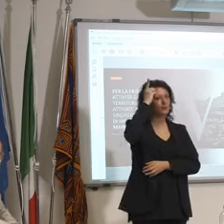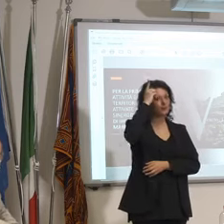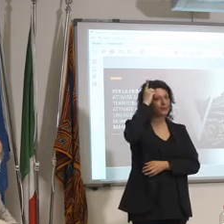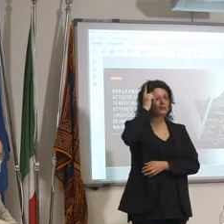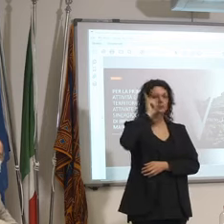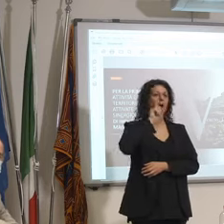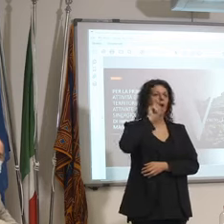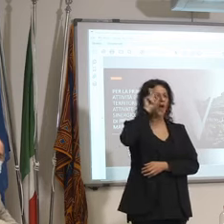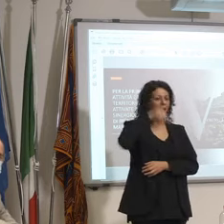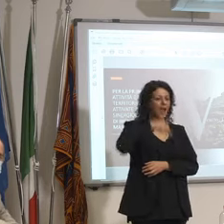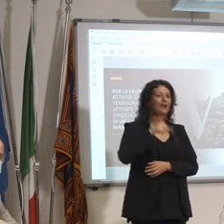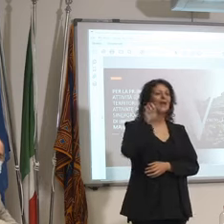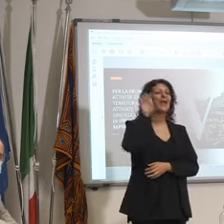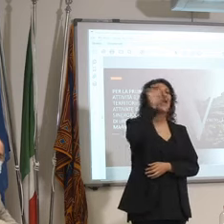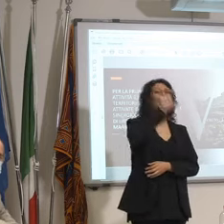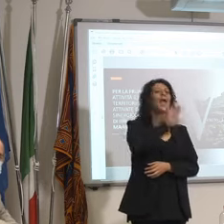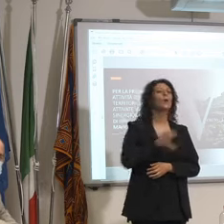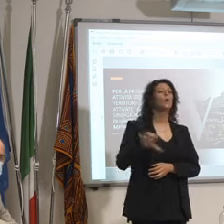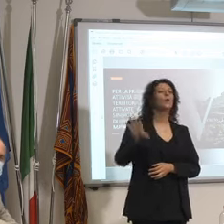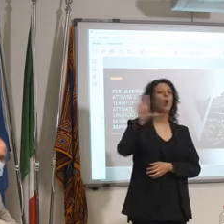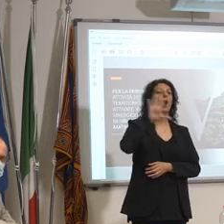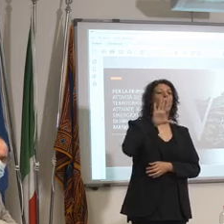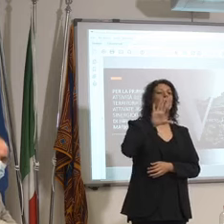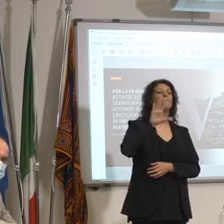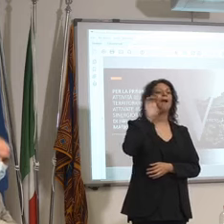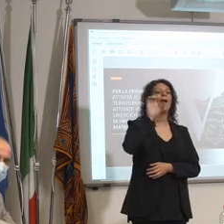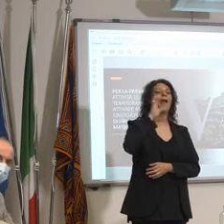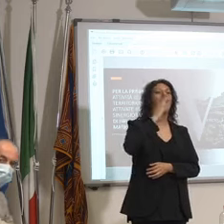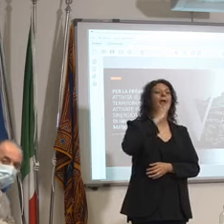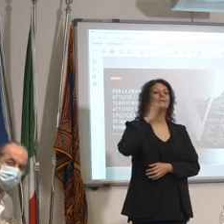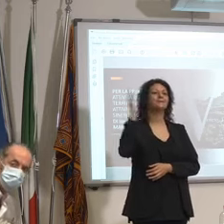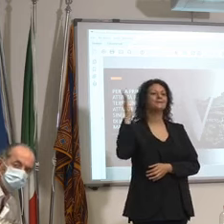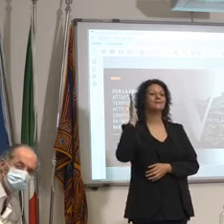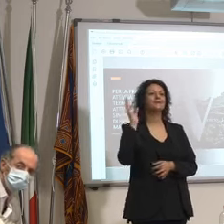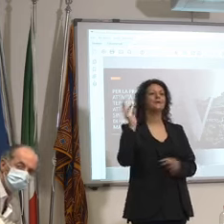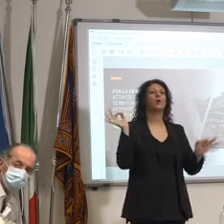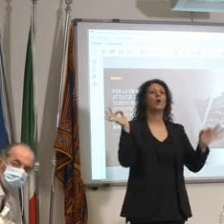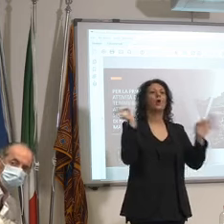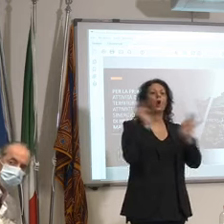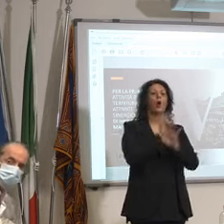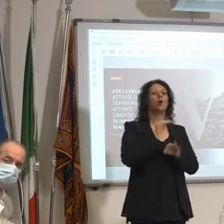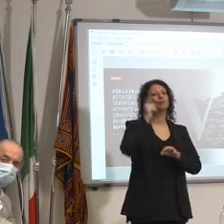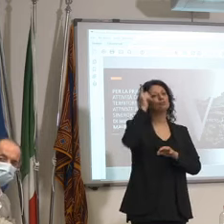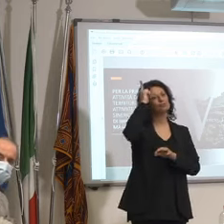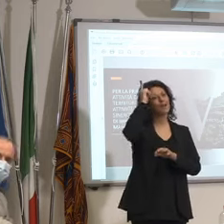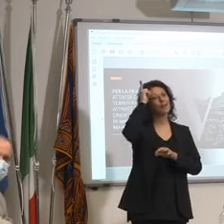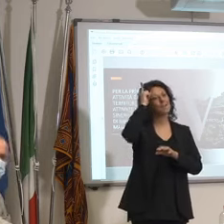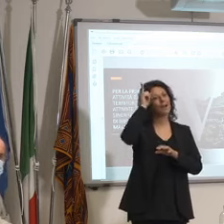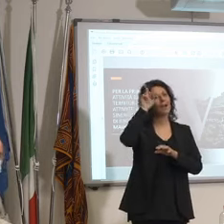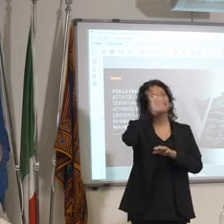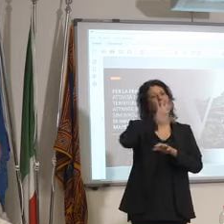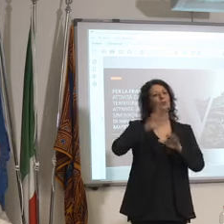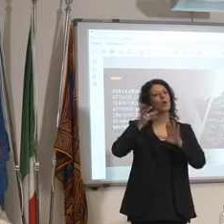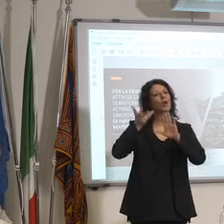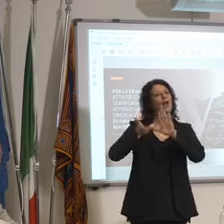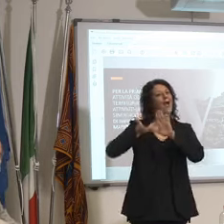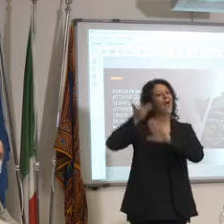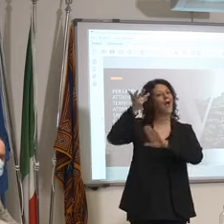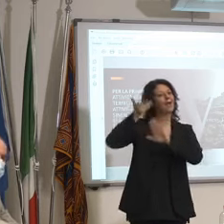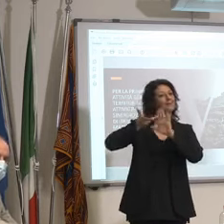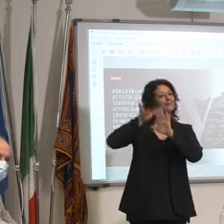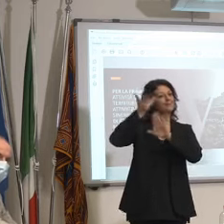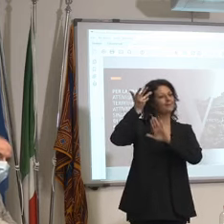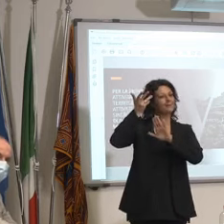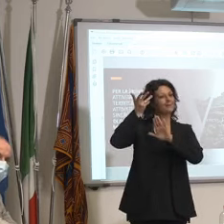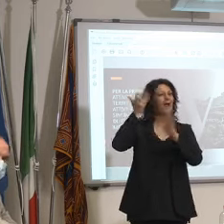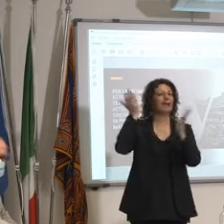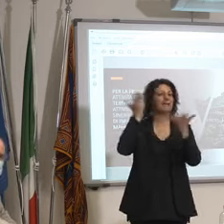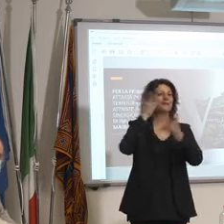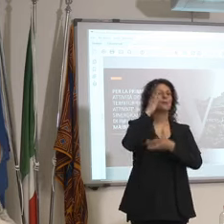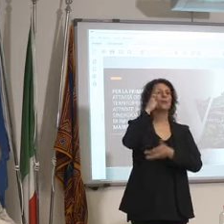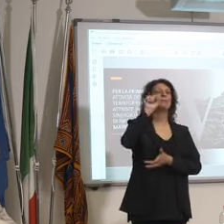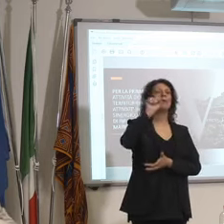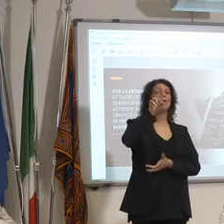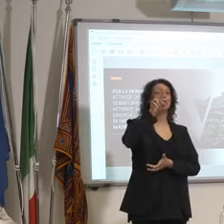che è un vaccino fondamentale per noi o l'Alta Germania non solo la parte bassa quindi la Bambiera